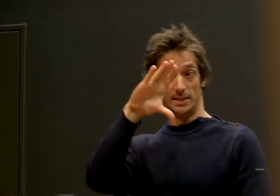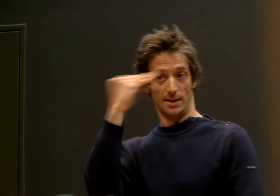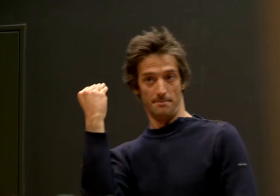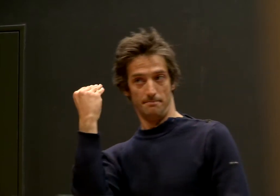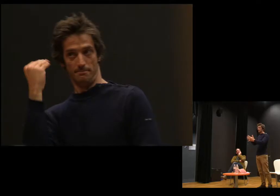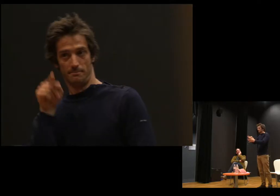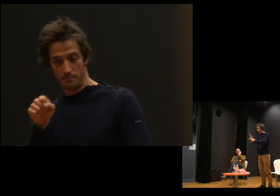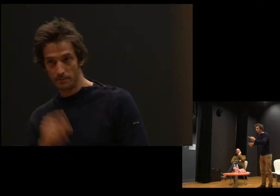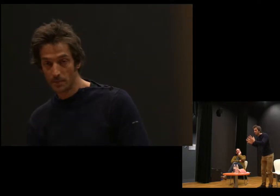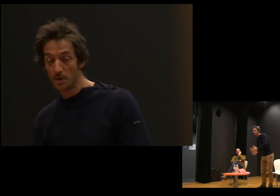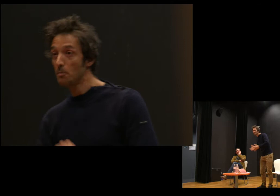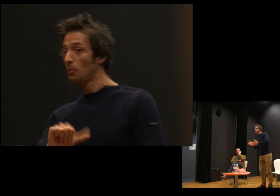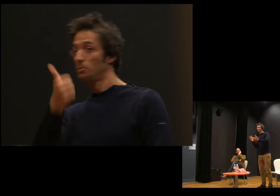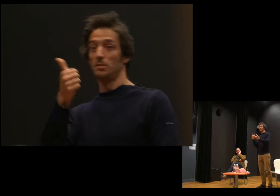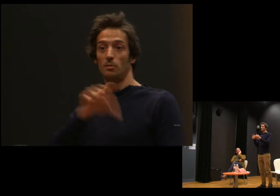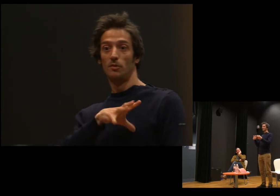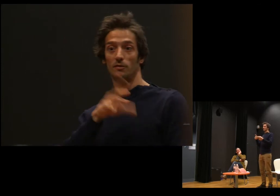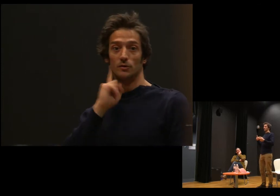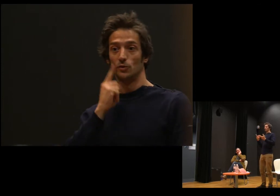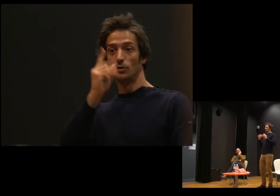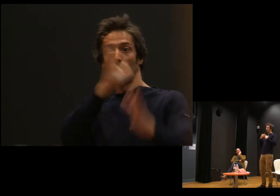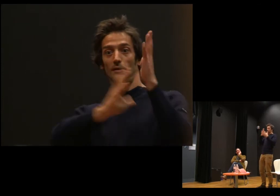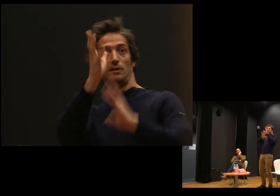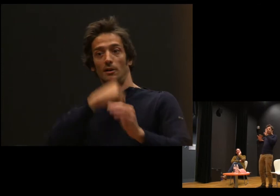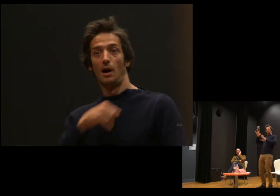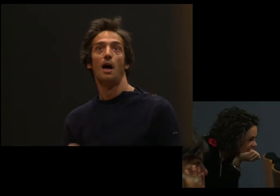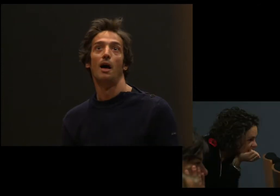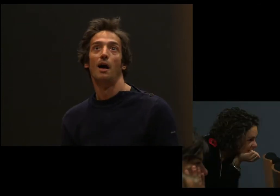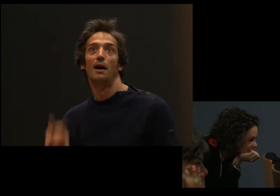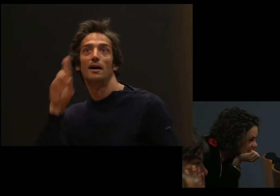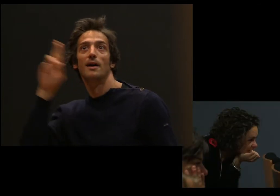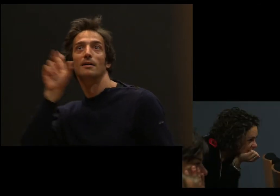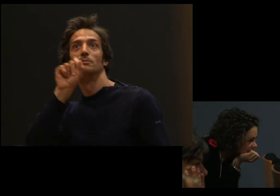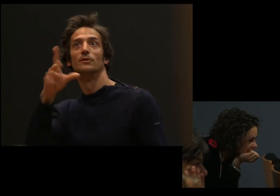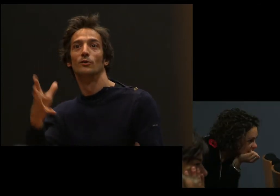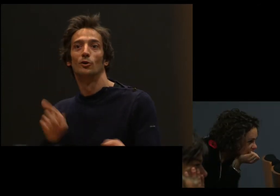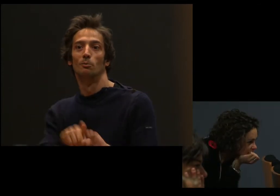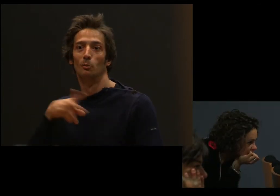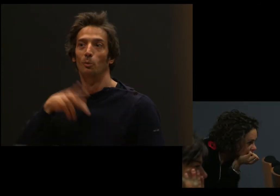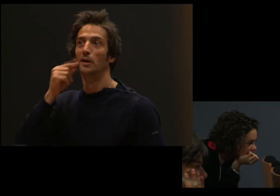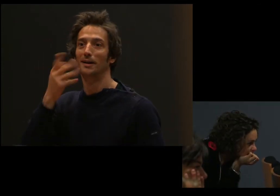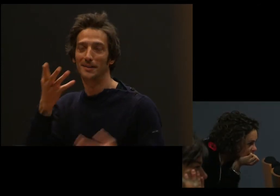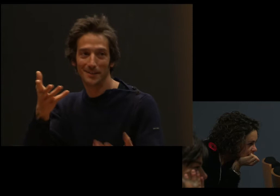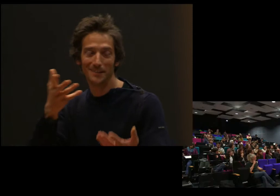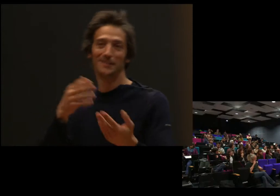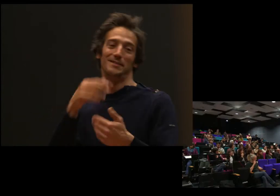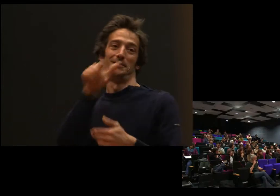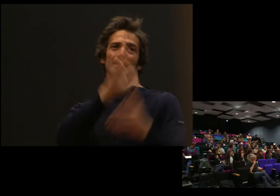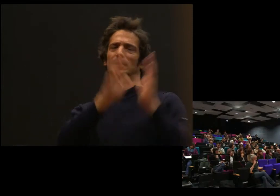un établissement à Paris qui était le premier lieu où j'ai vu un professeur sourd et qui s'exprimait en langue des signes. J'en rêvais. Je me disais